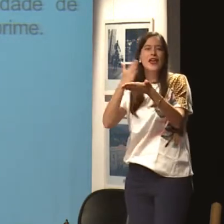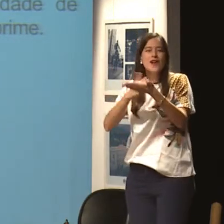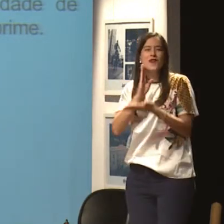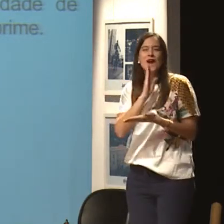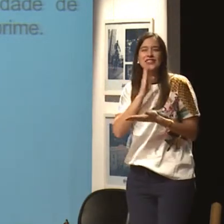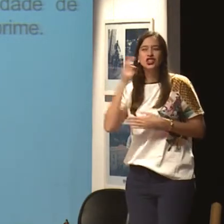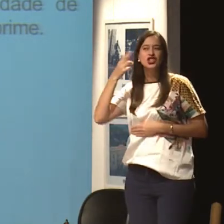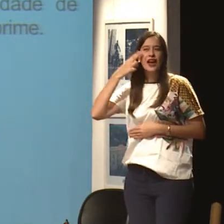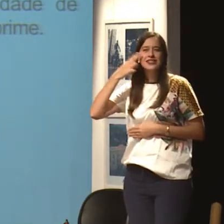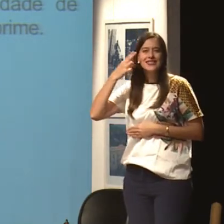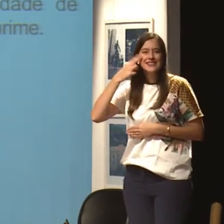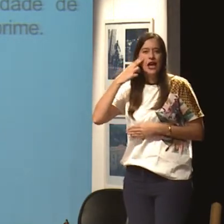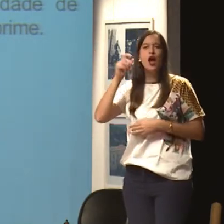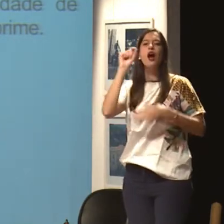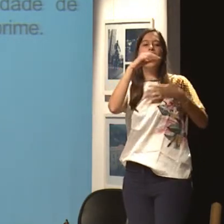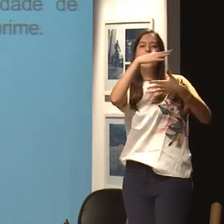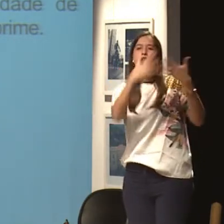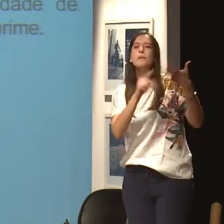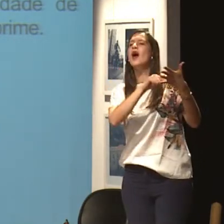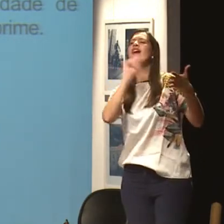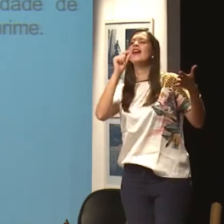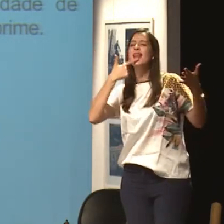culturamente. Vocês conhecem o Gessé?